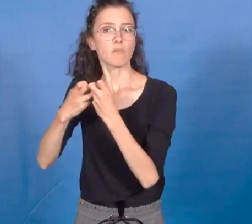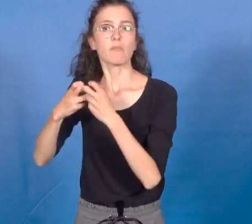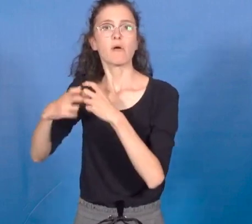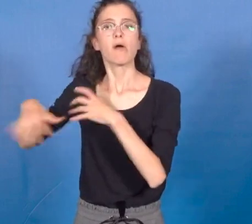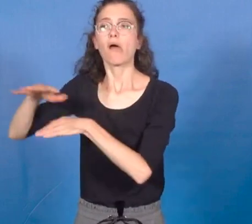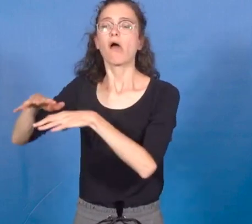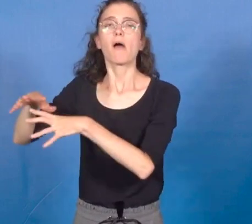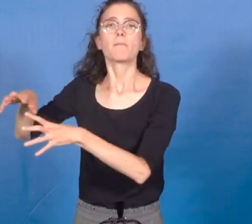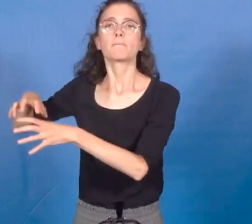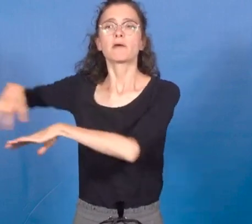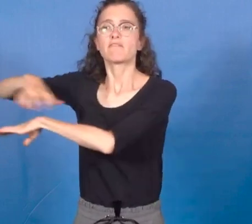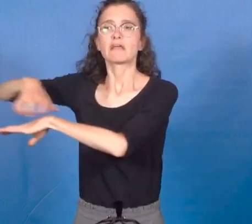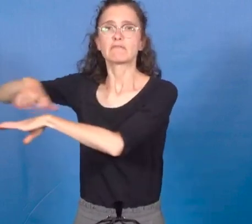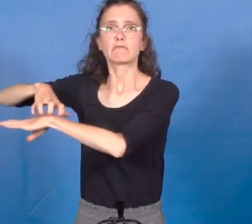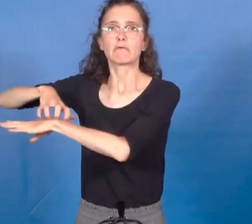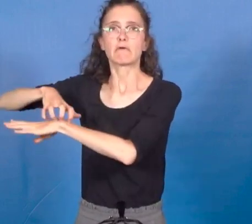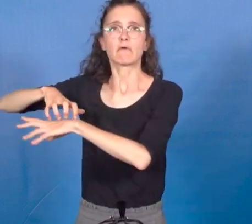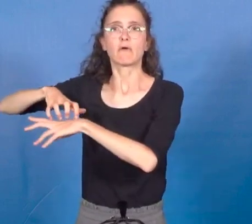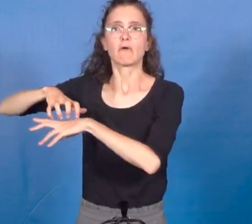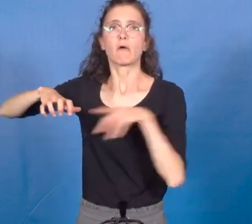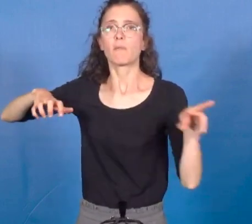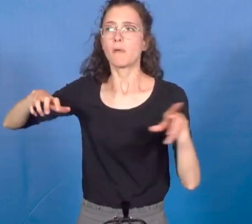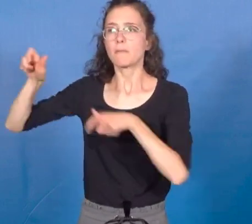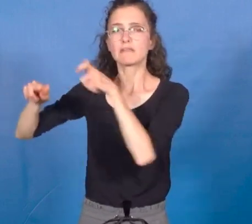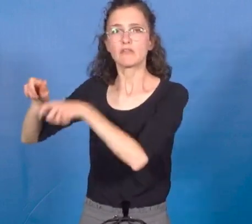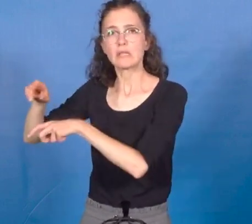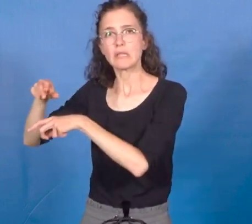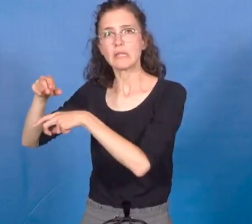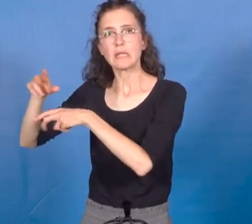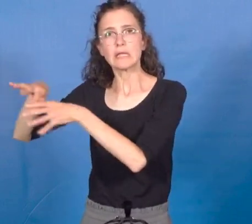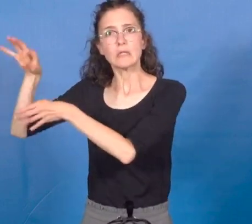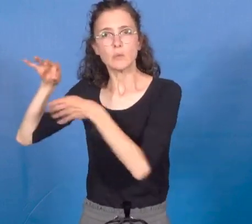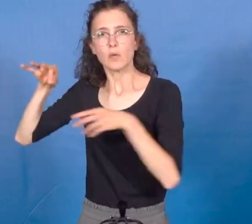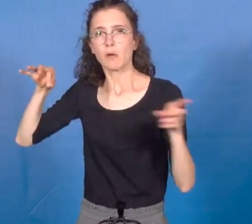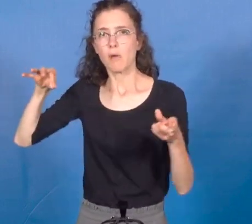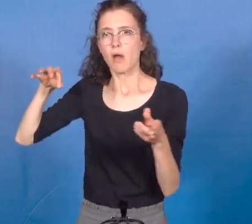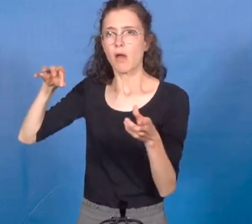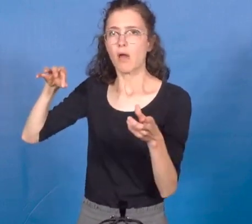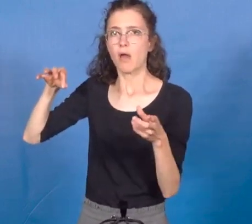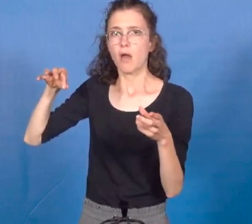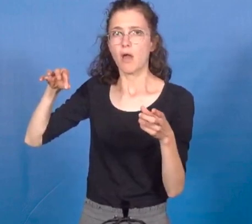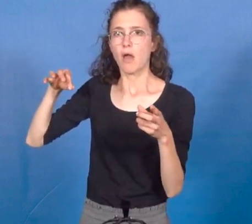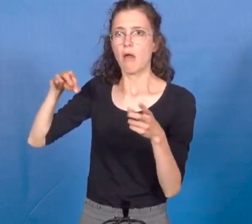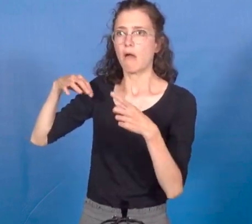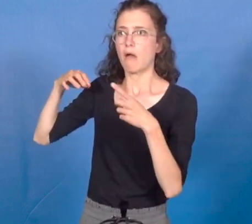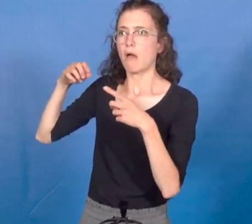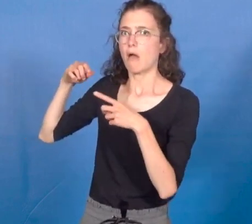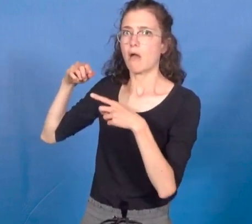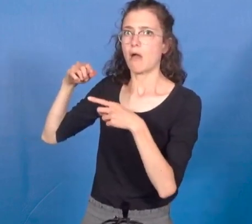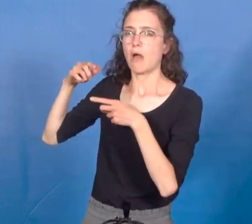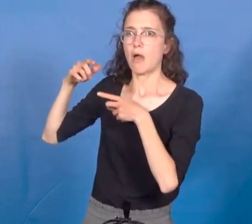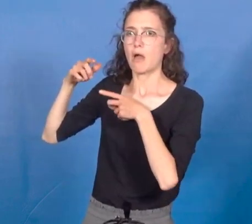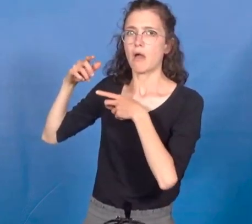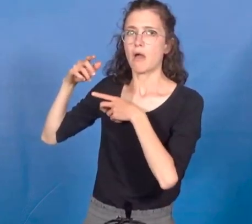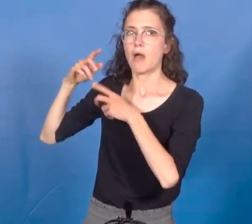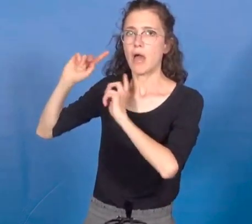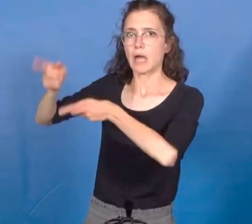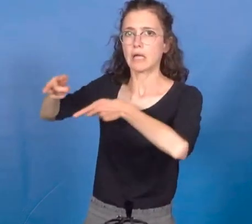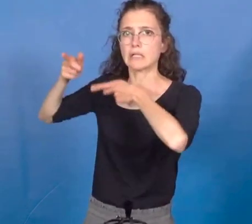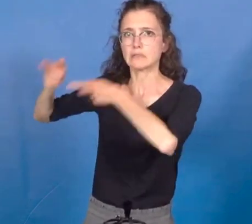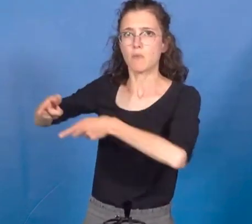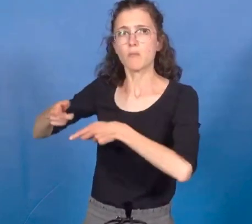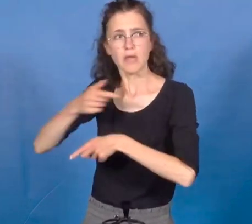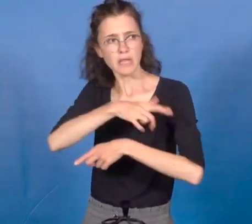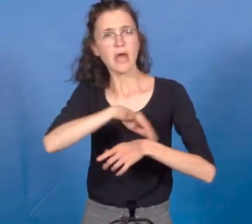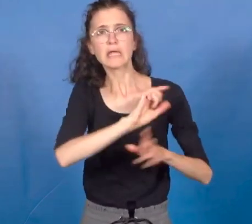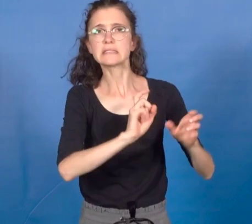condamnations ont déjà eu lieu. Avez-vous demandé la dissolution de ce syndicat ? La vraie raison de la dissolution des soulèvements